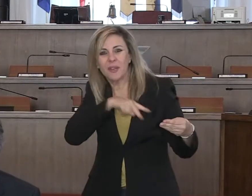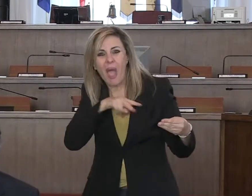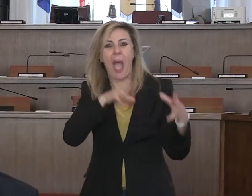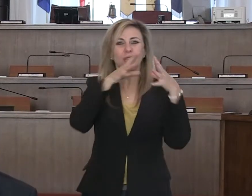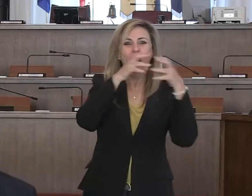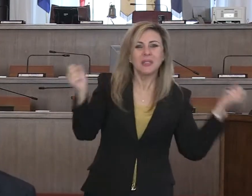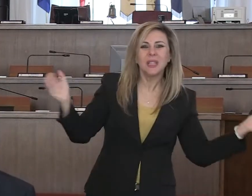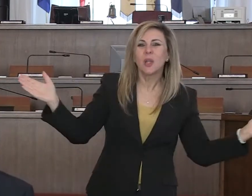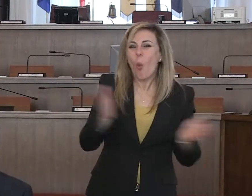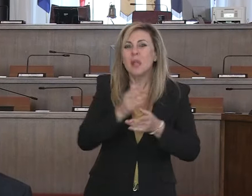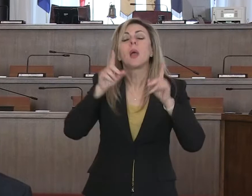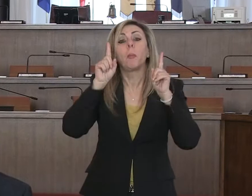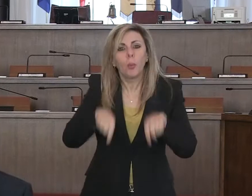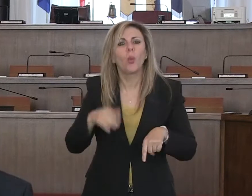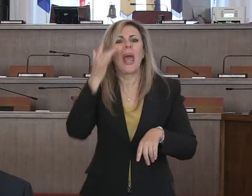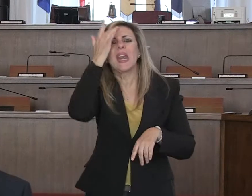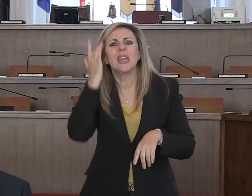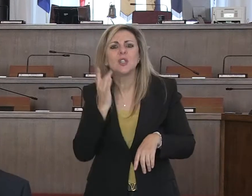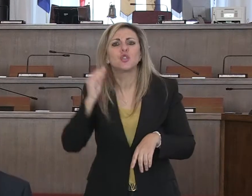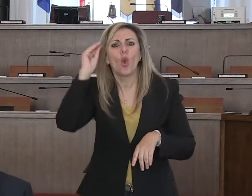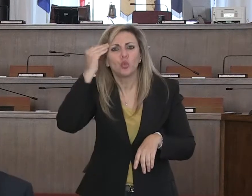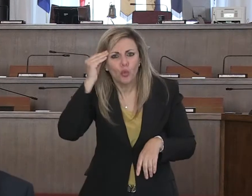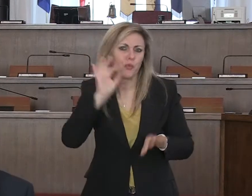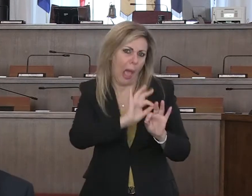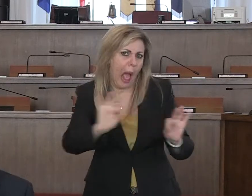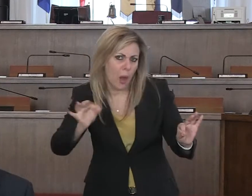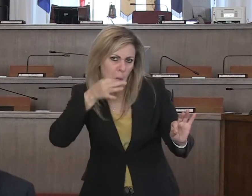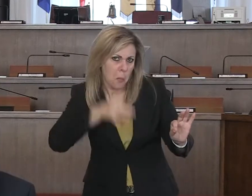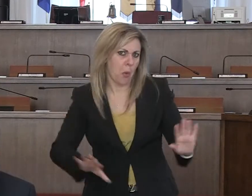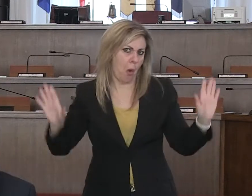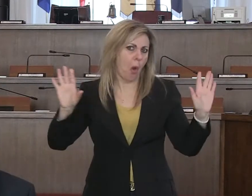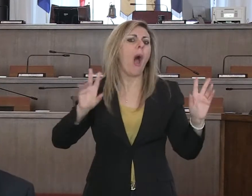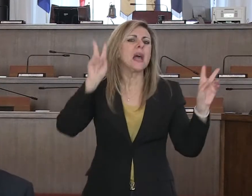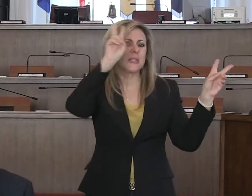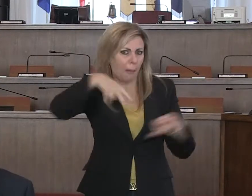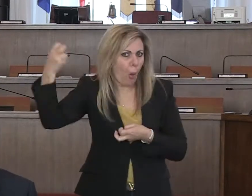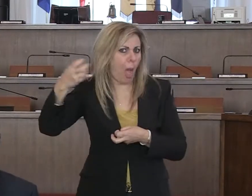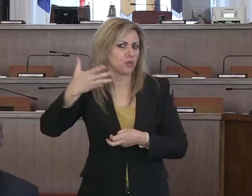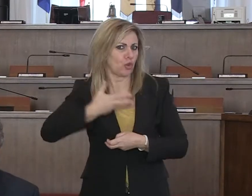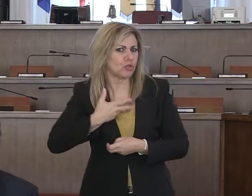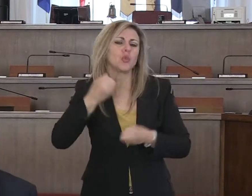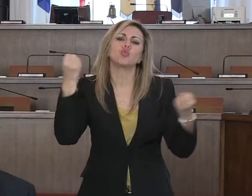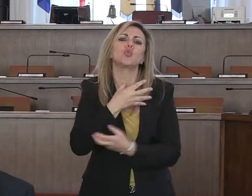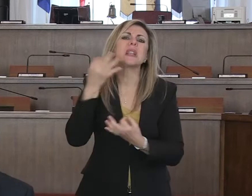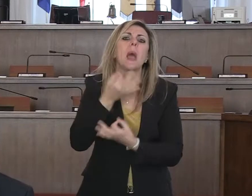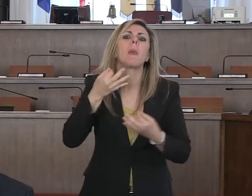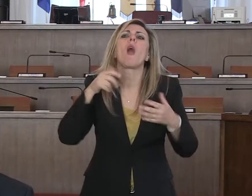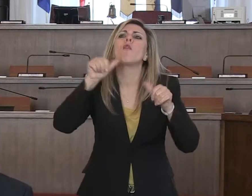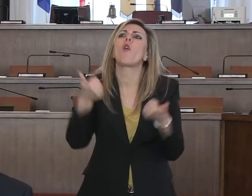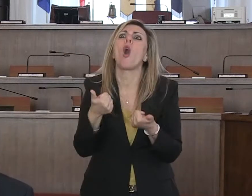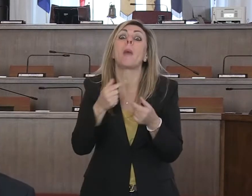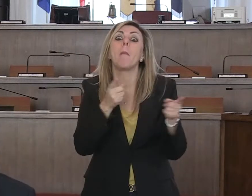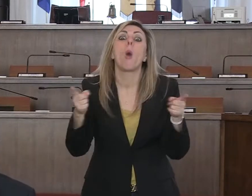esponendoci anche a rischio di truffe, di profittatori, di speculatori, come accade sempre in tempo di guerra.